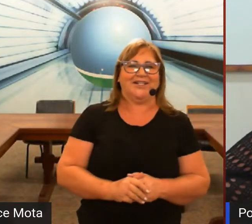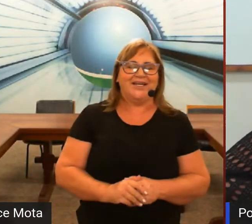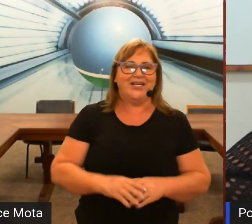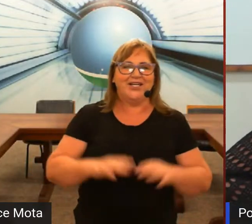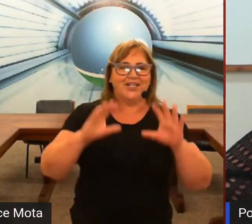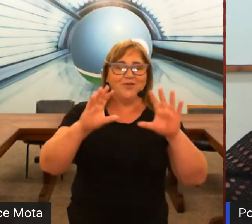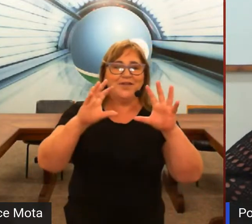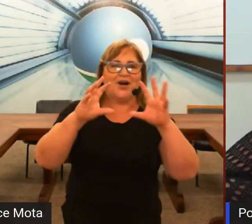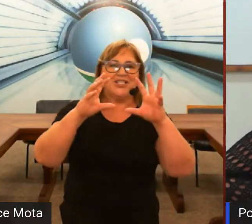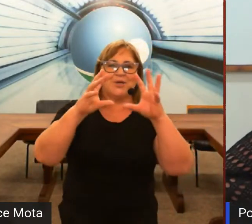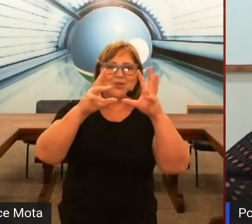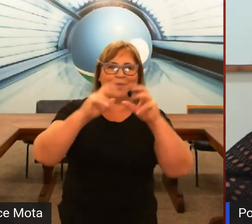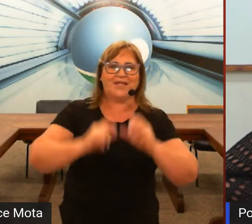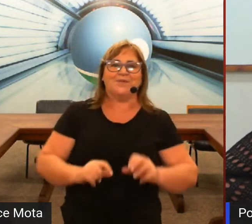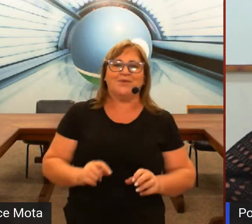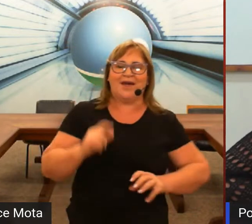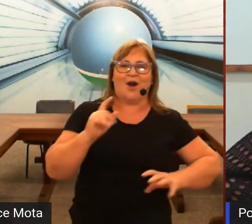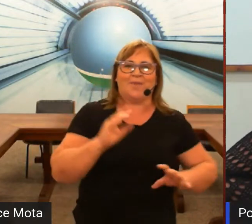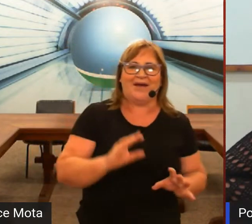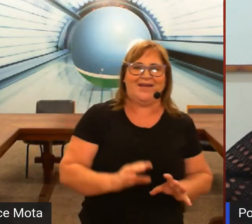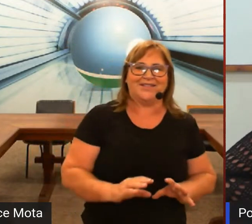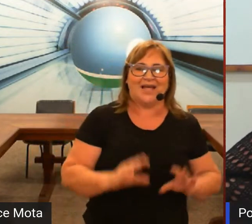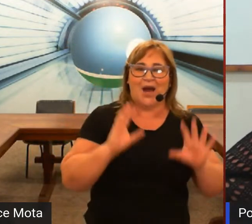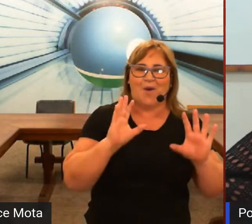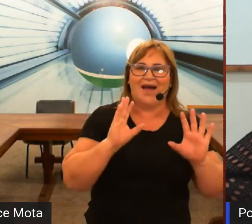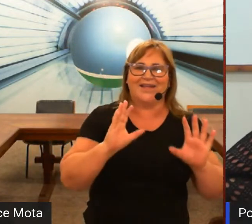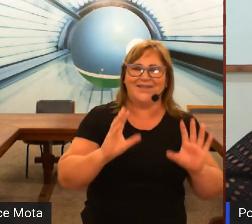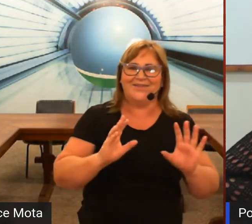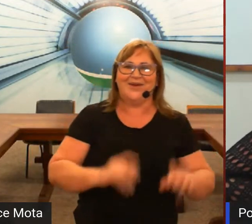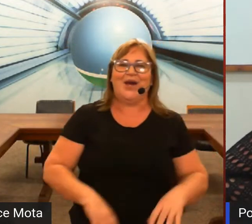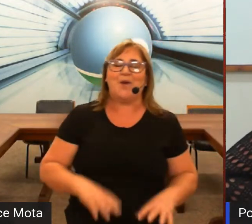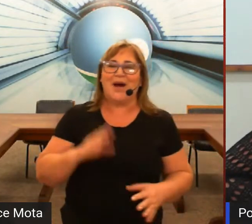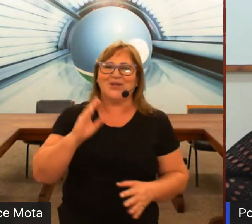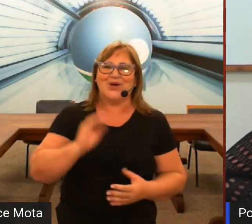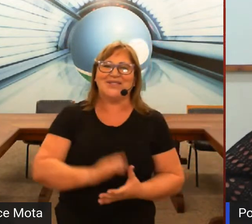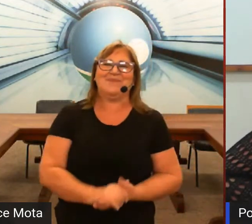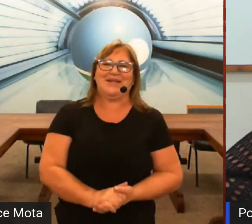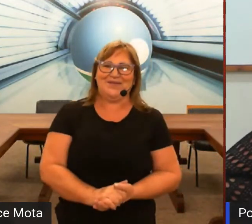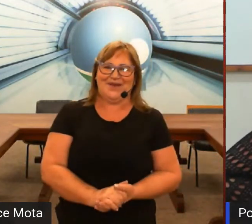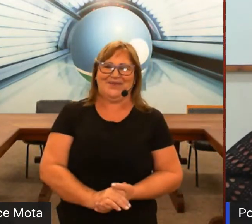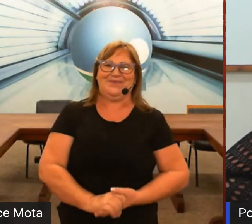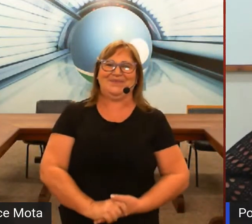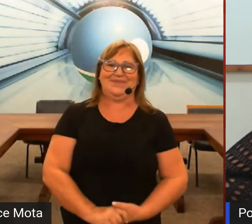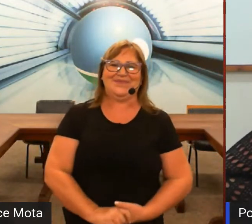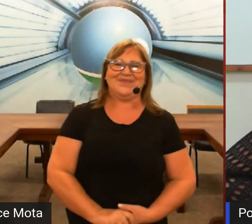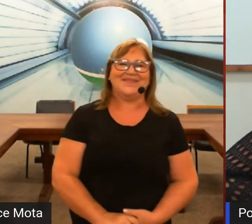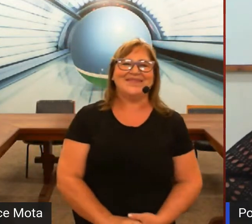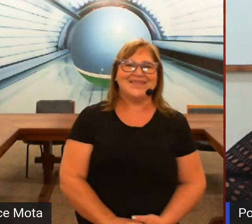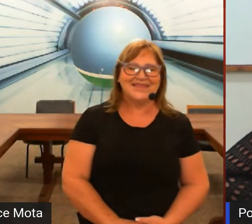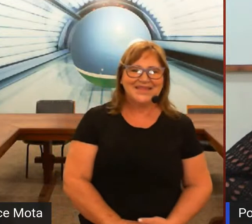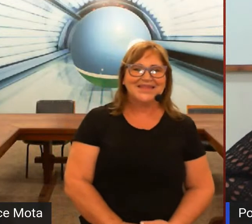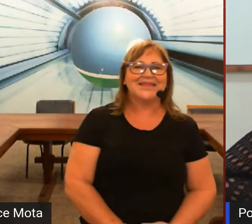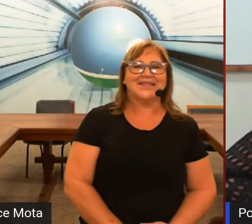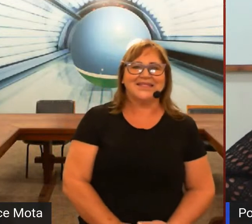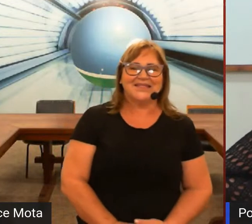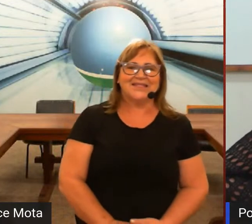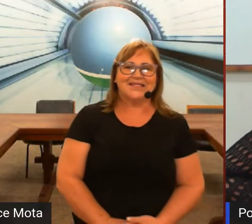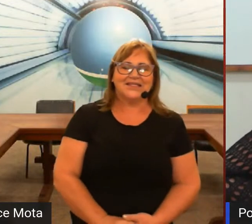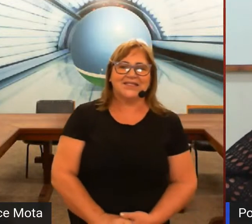e no final a gente tem uma surpresa muito legal pra eles aguardem aguardem toda semana que vem ótimo e seguir também